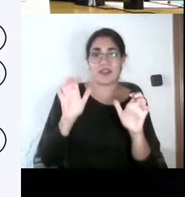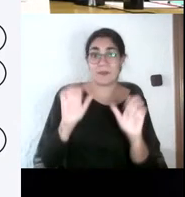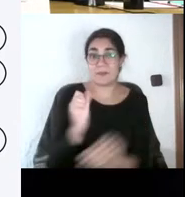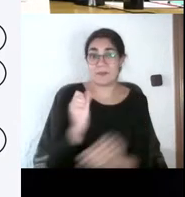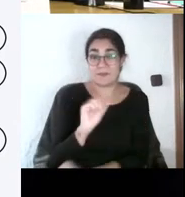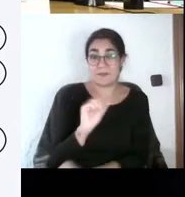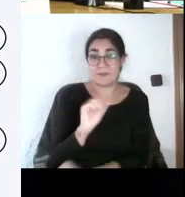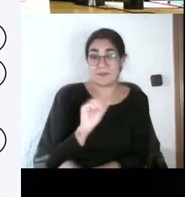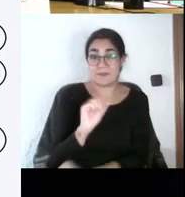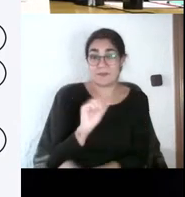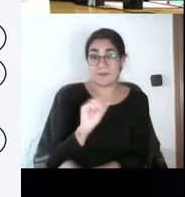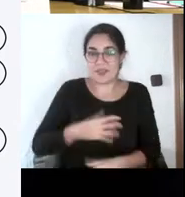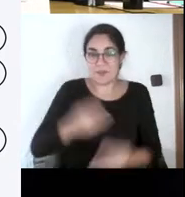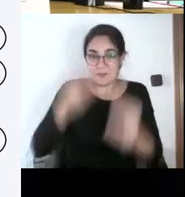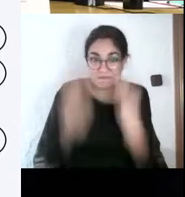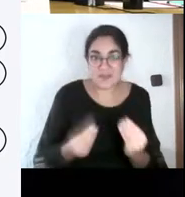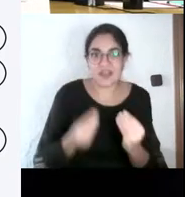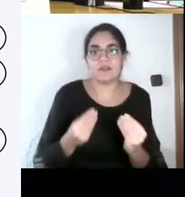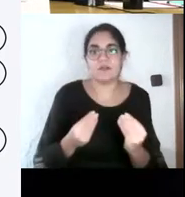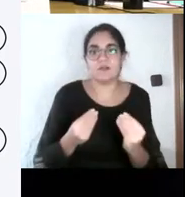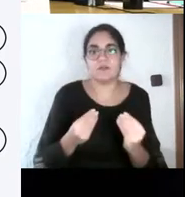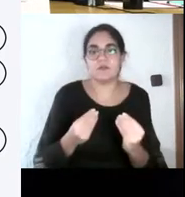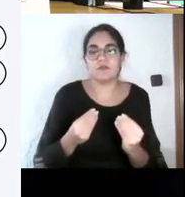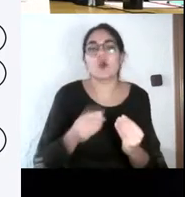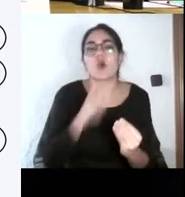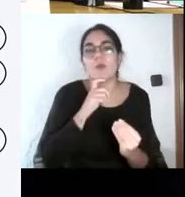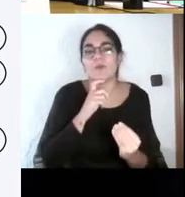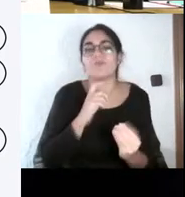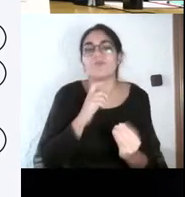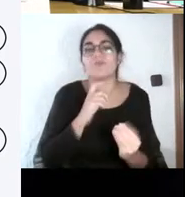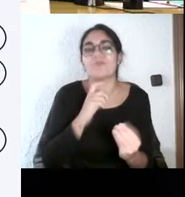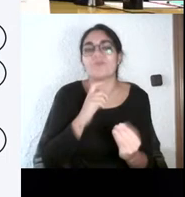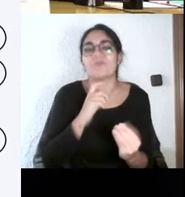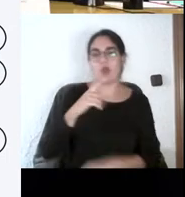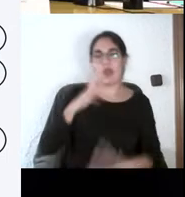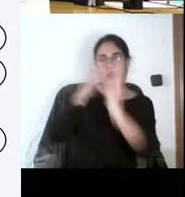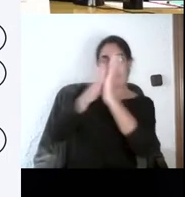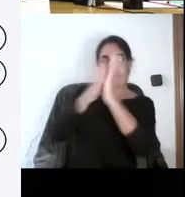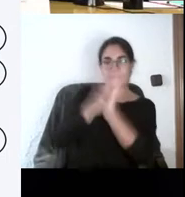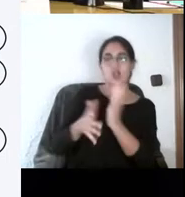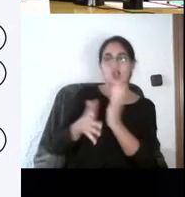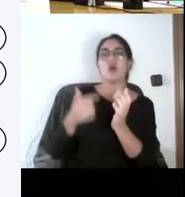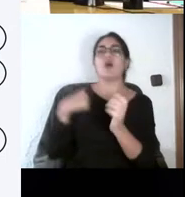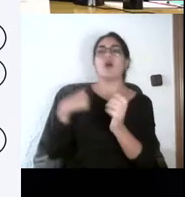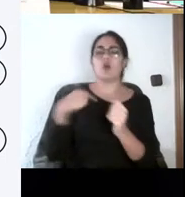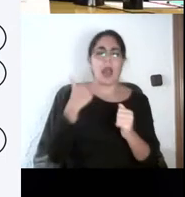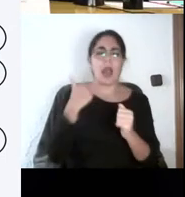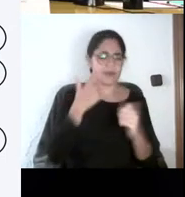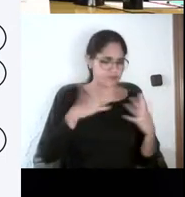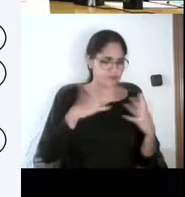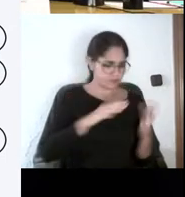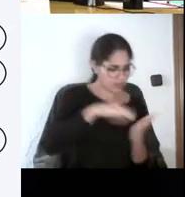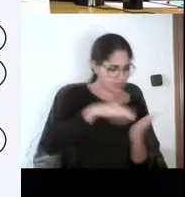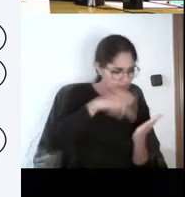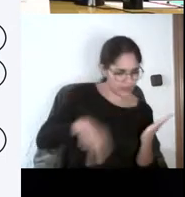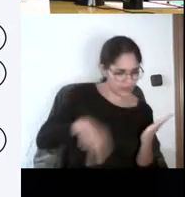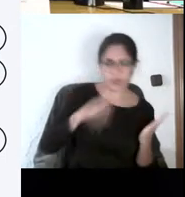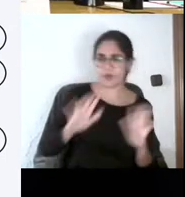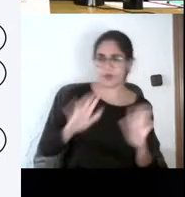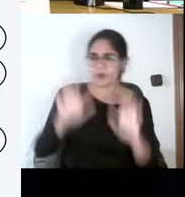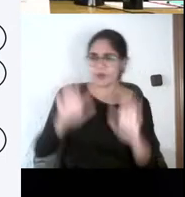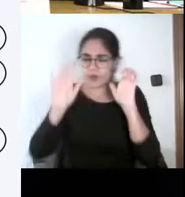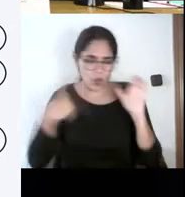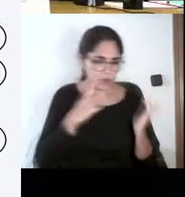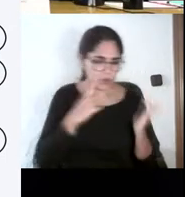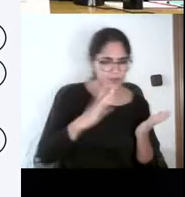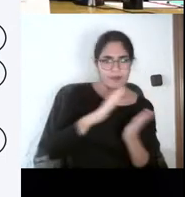intentado explicar algo, lo has hecho, lo has escrito, lo has explicado, lo desarrollado y te dan un feedback